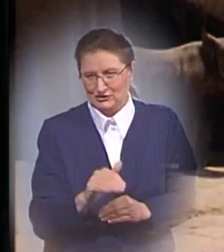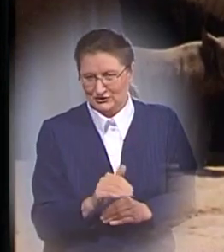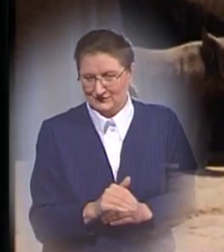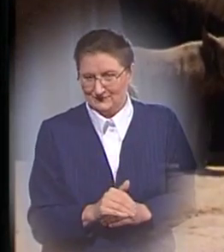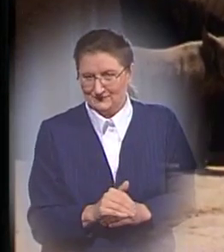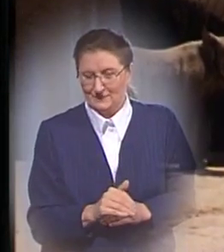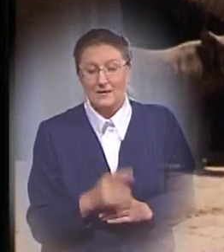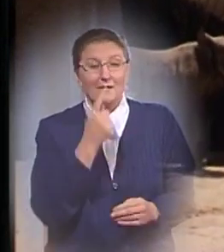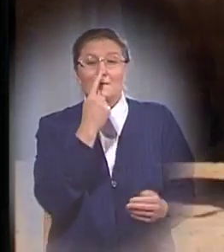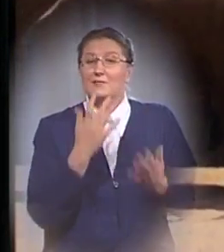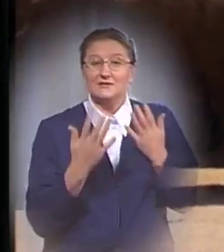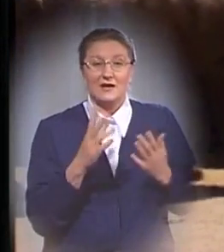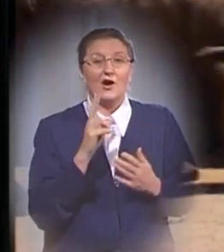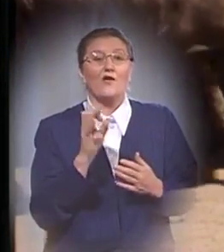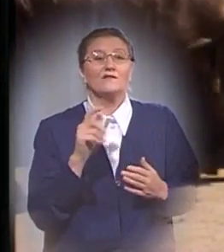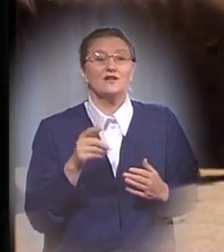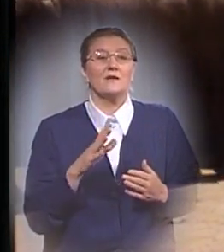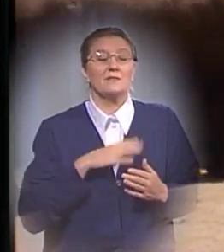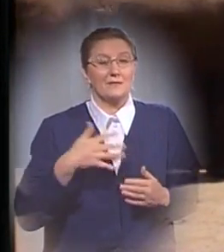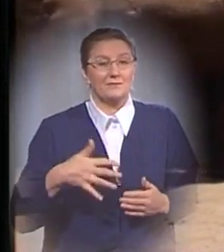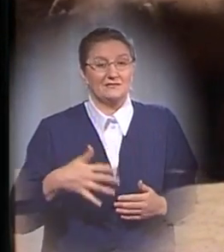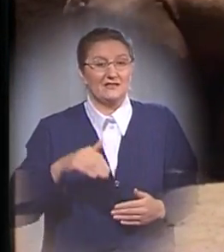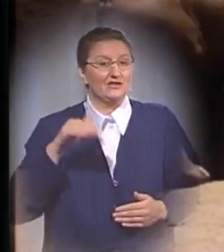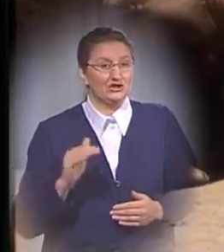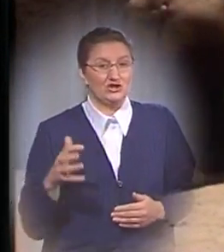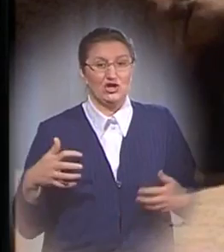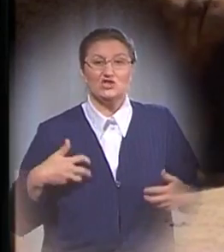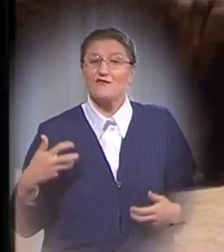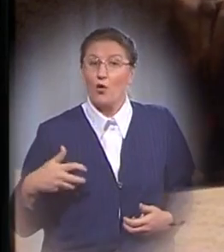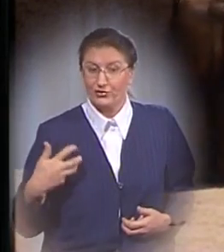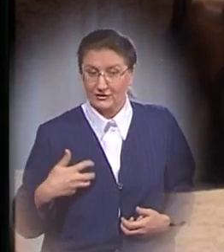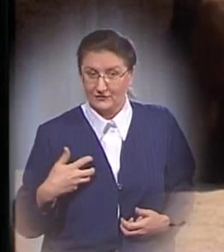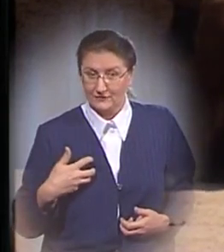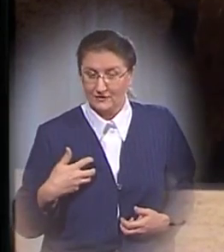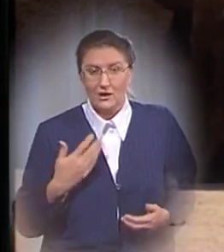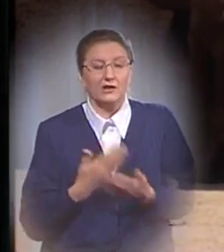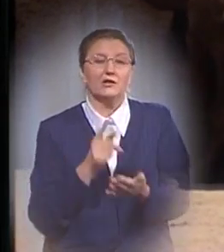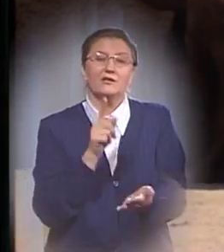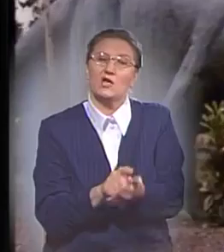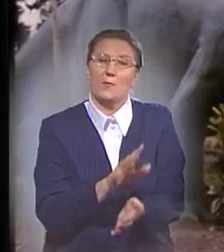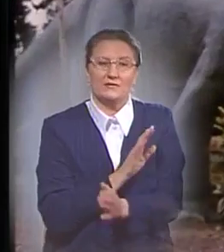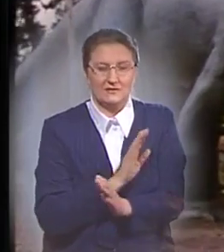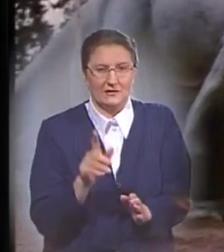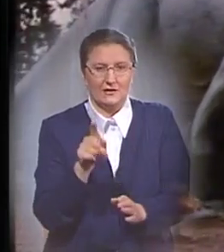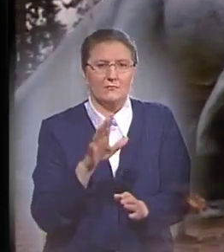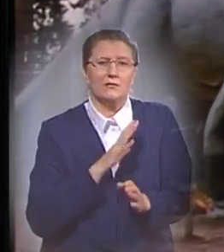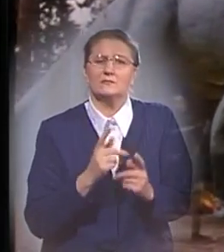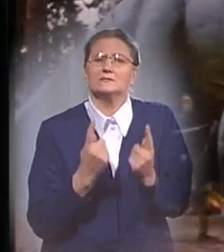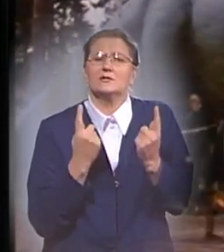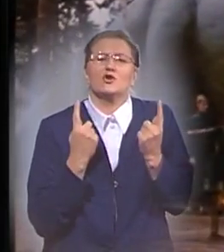Представим, что на ковчеге было 50 тысяч животных. Конечно, не обязательно они были самыми крупными или